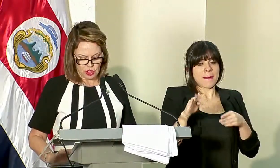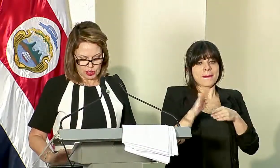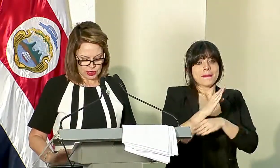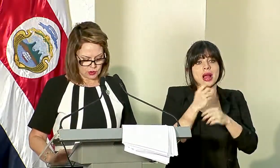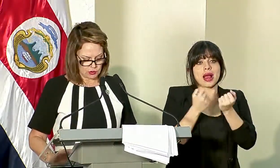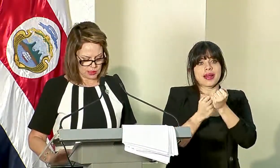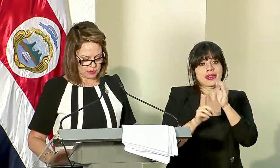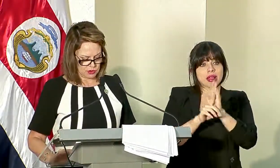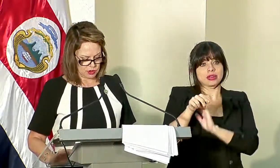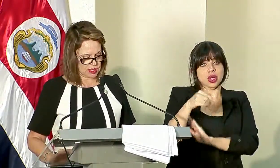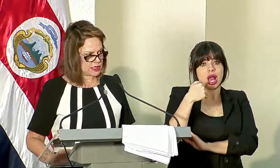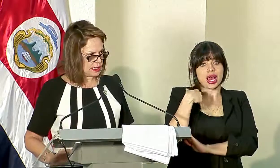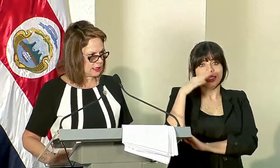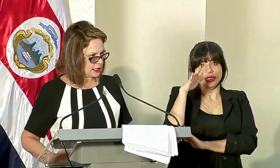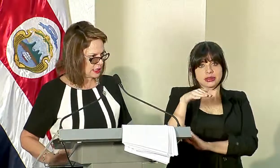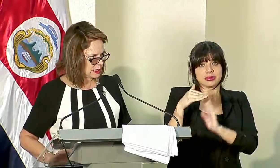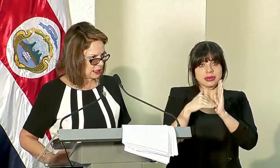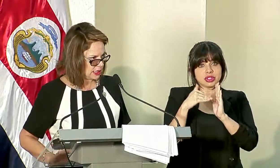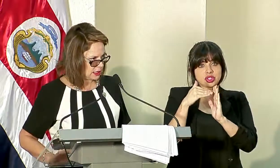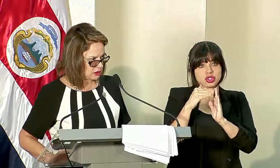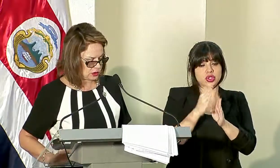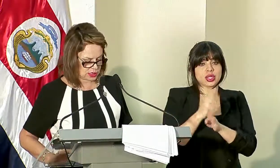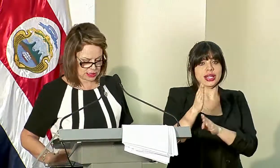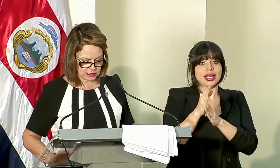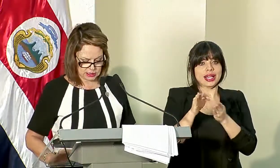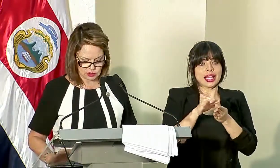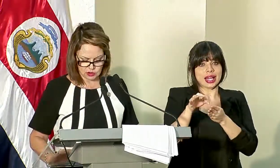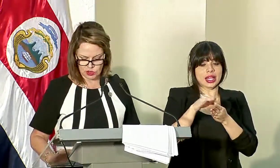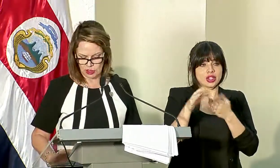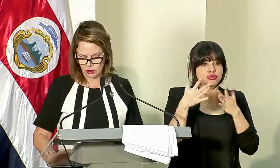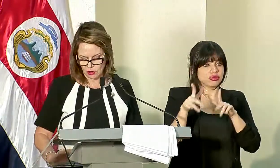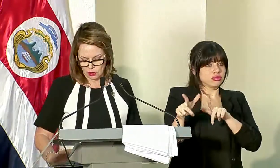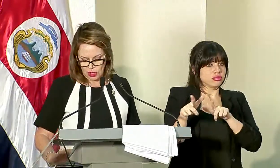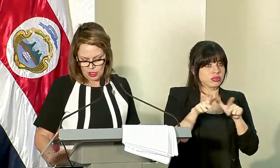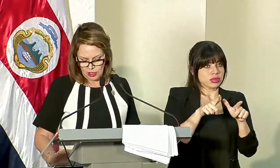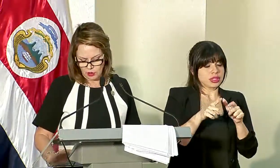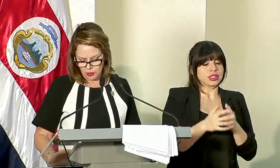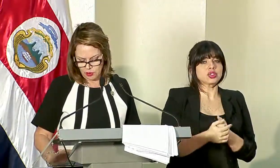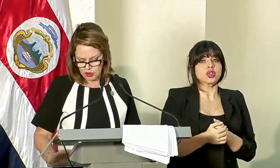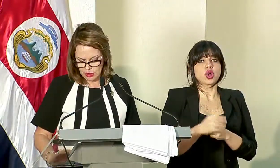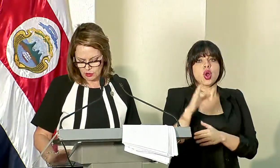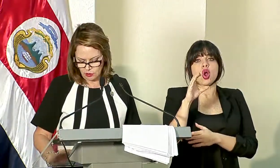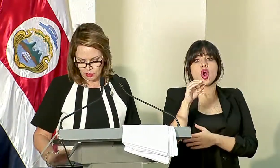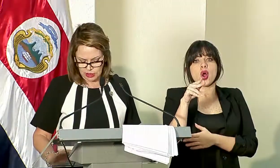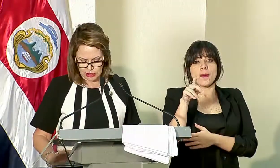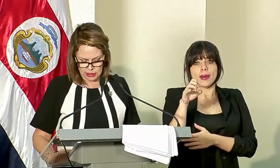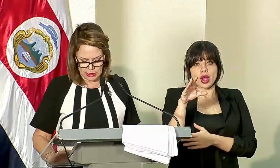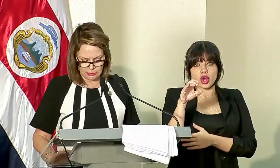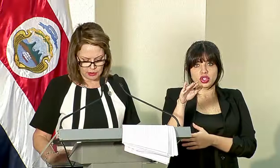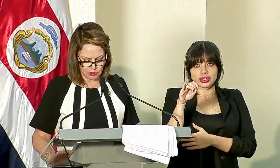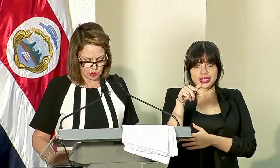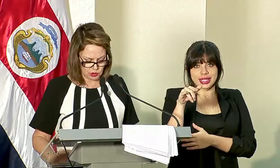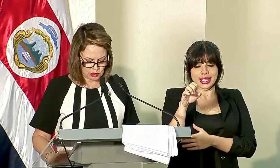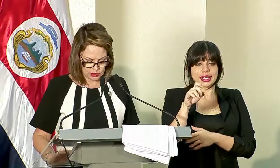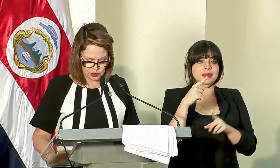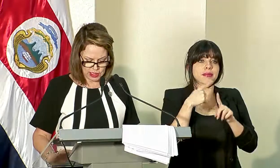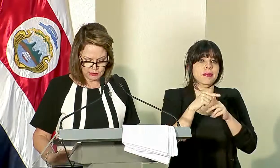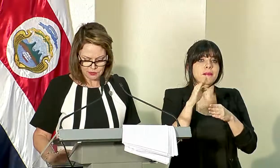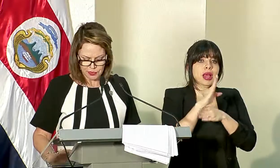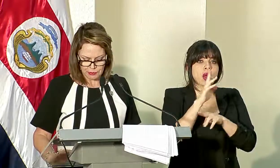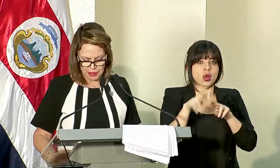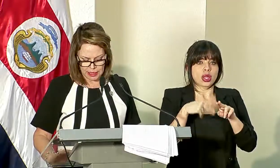Desarrollo, cinco mil millones en líneas de crédito, que ya están listos tanto en Copecocique como en el Banco